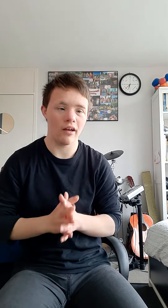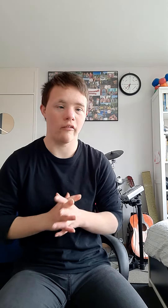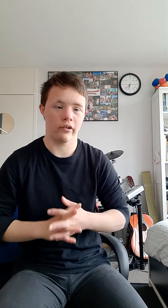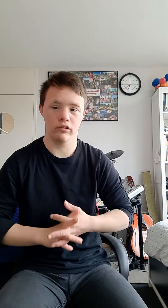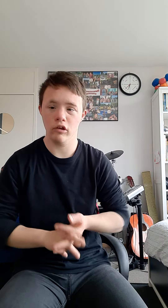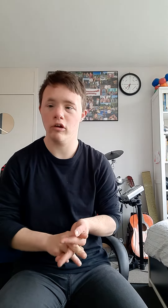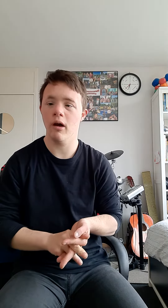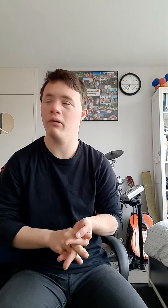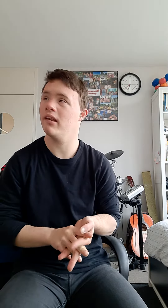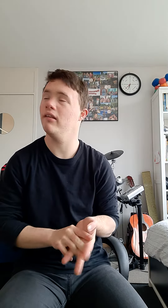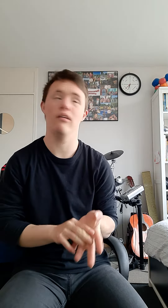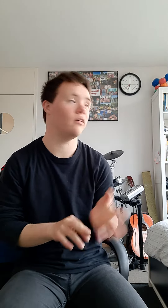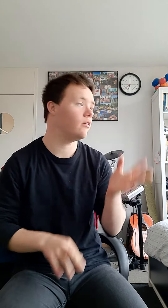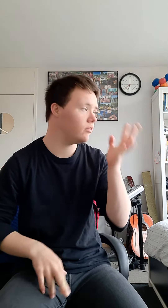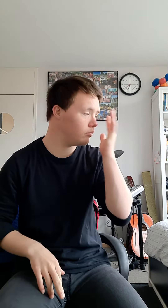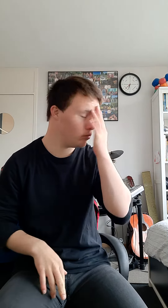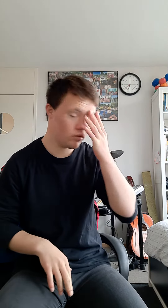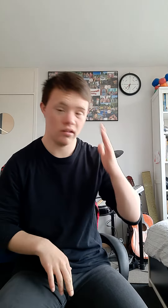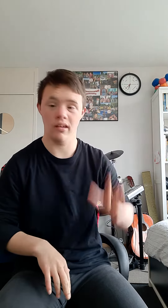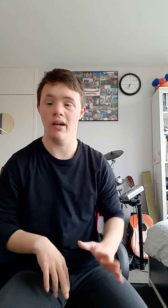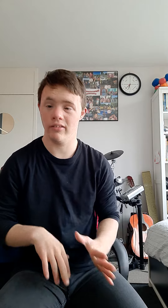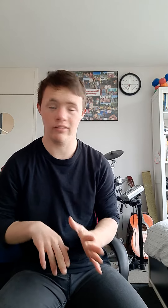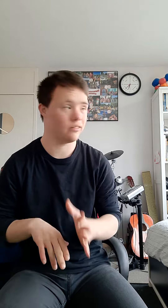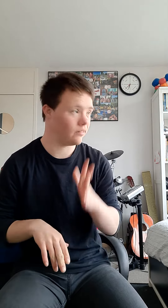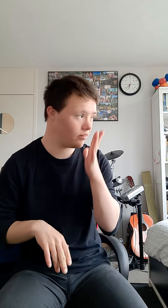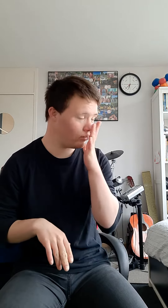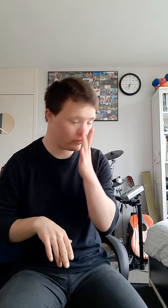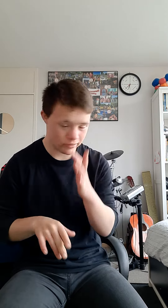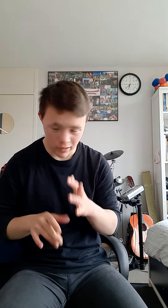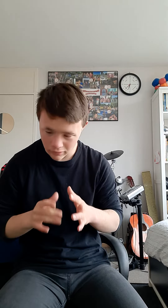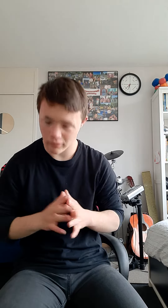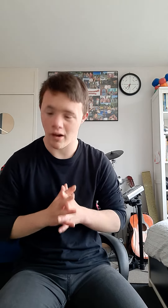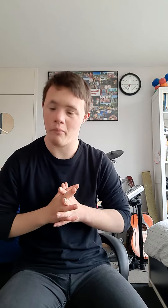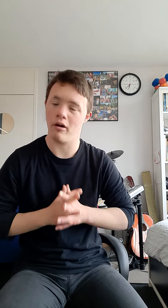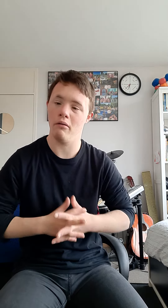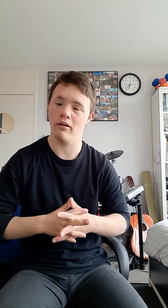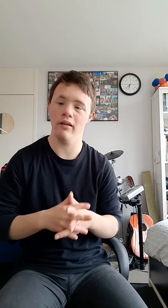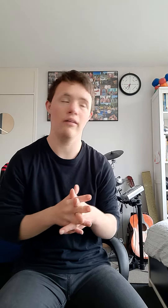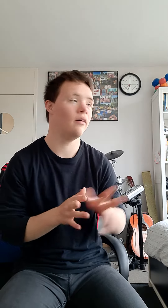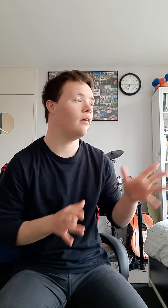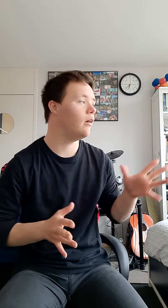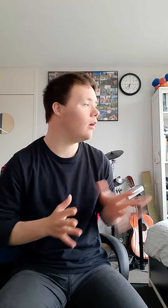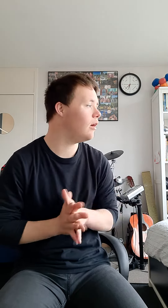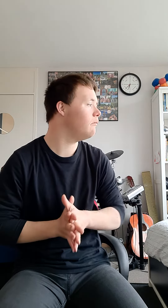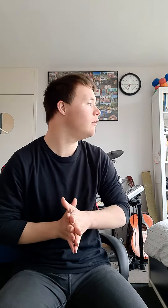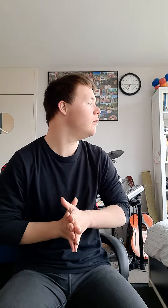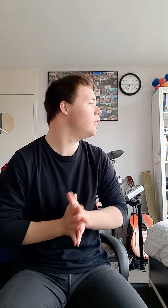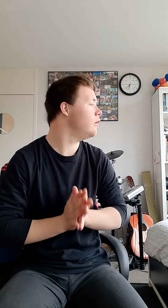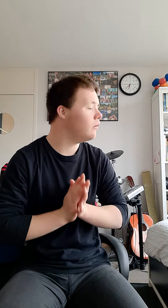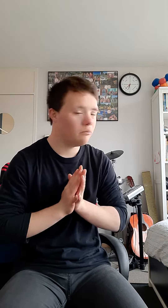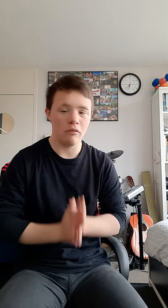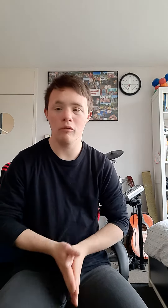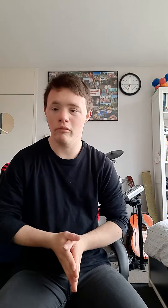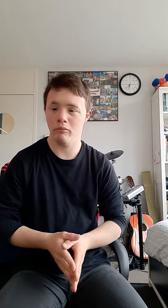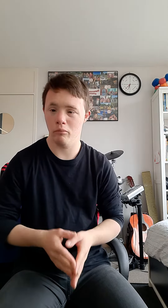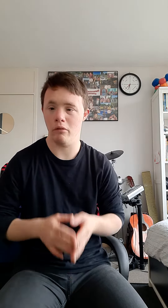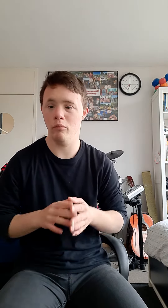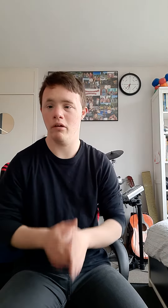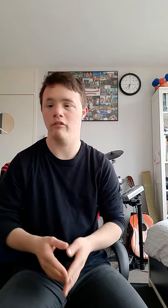Facultuur heb ik gedaan, daar heb ik al nog aan. Nu ben ik van